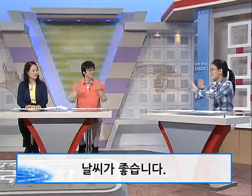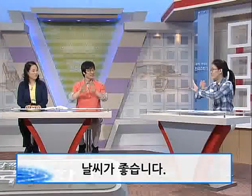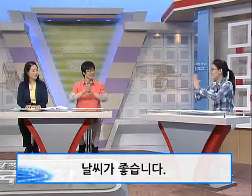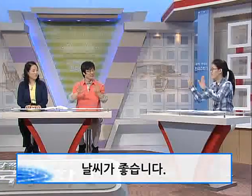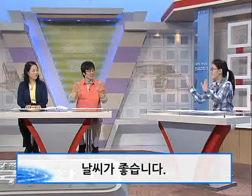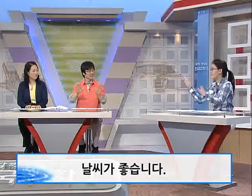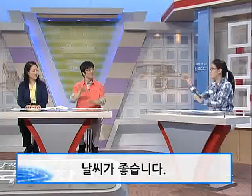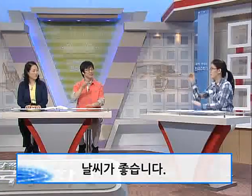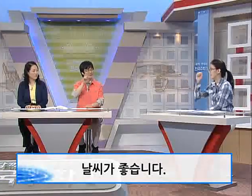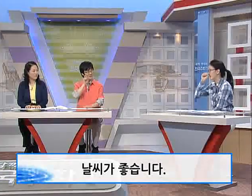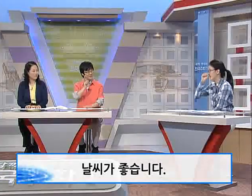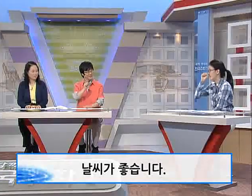날씨가 좋습니다.